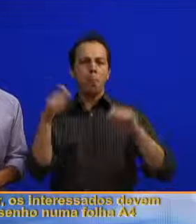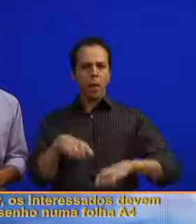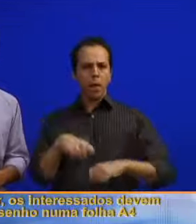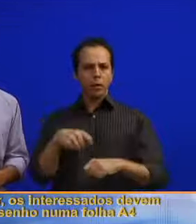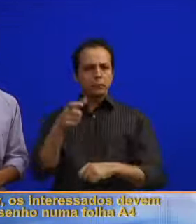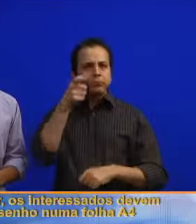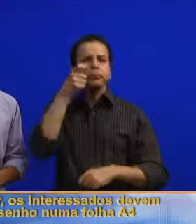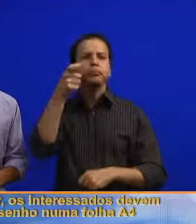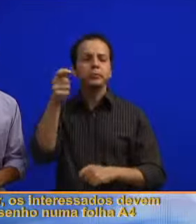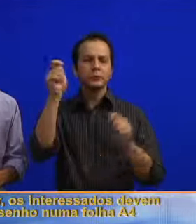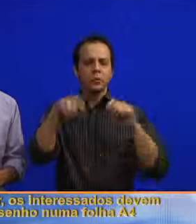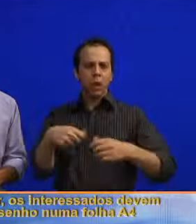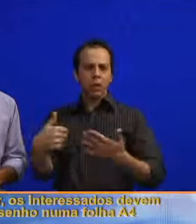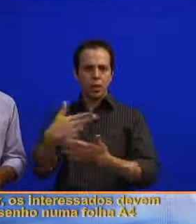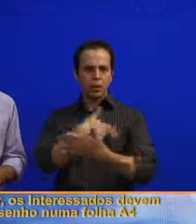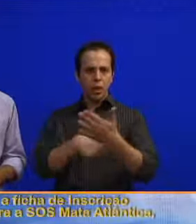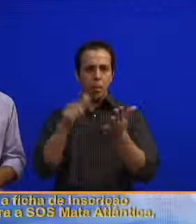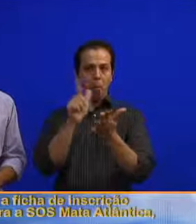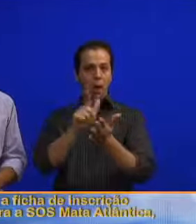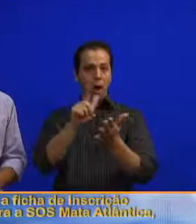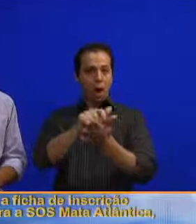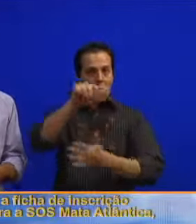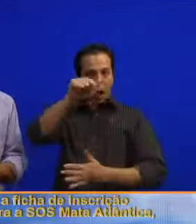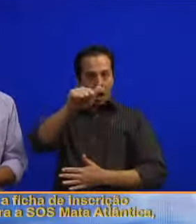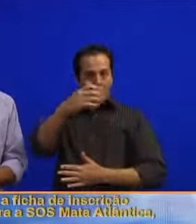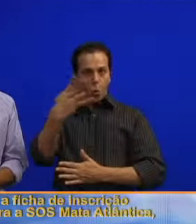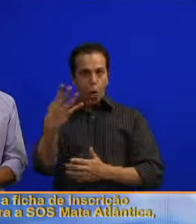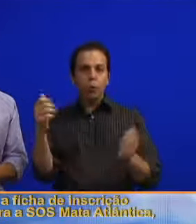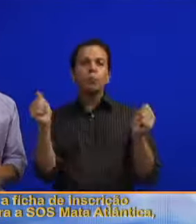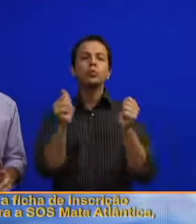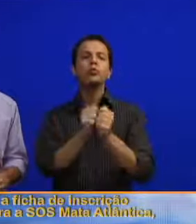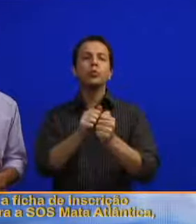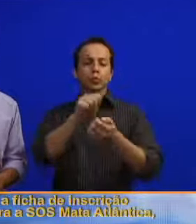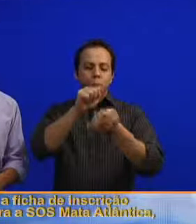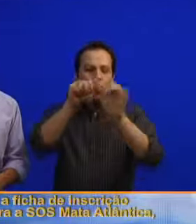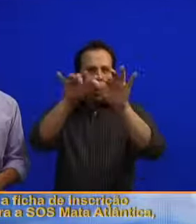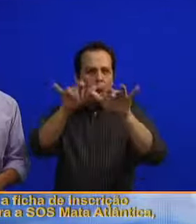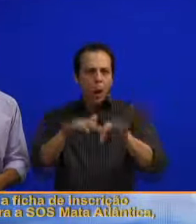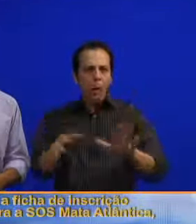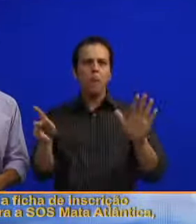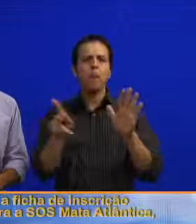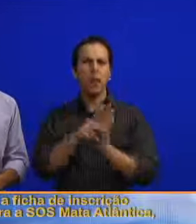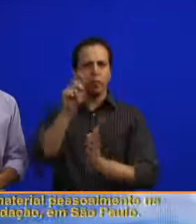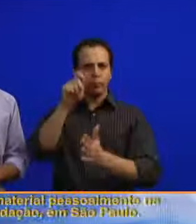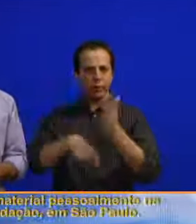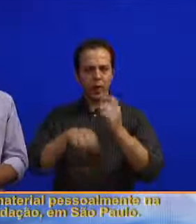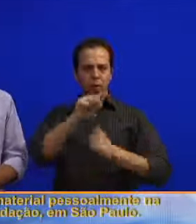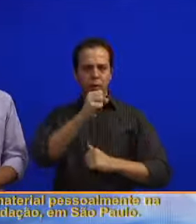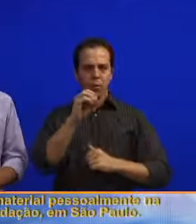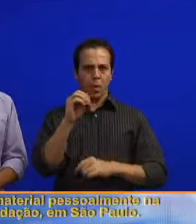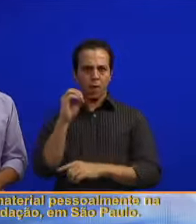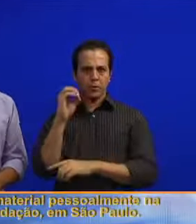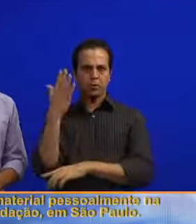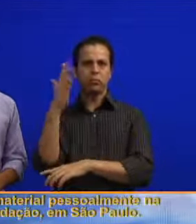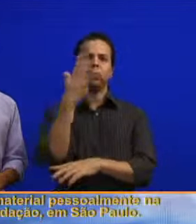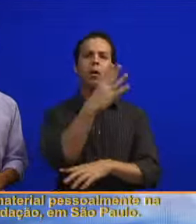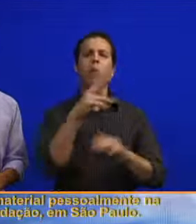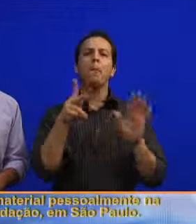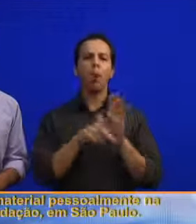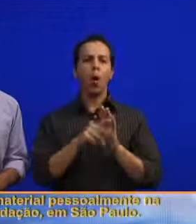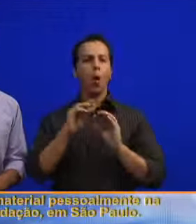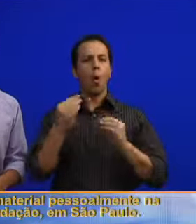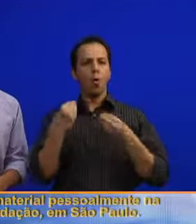devem enviar o desenho numa folha A4 junto com a ficha de inscrição preenchida para a SOS Mata Atlântica ou entregar o material